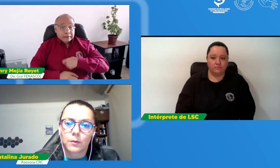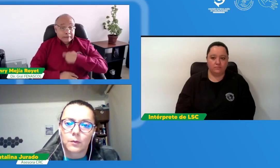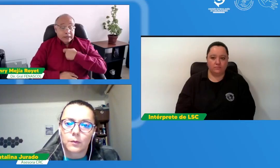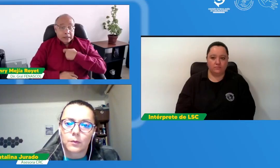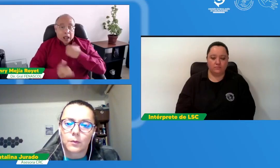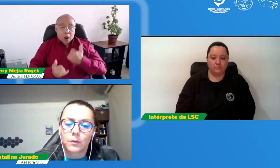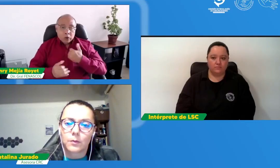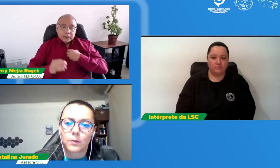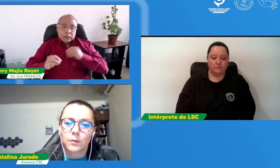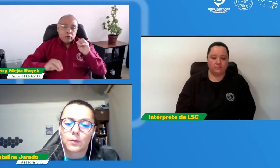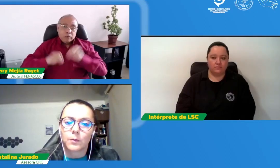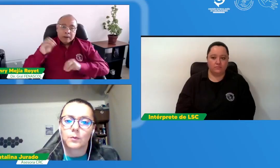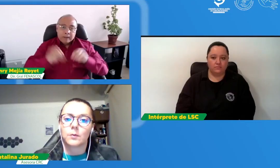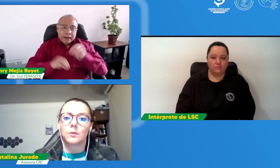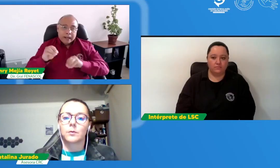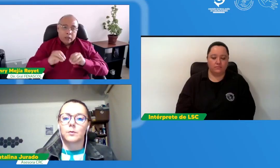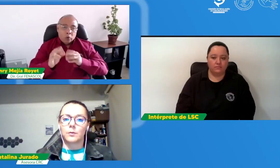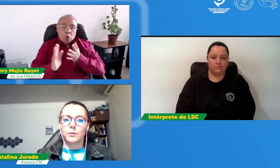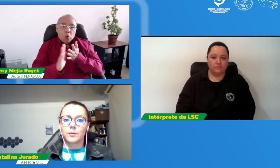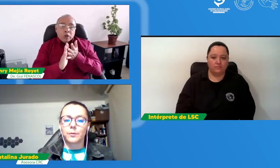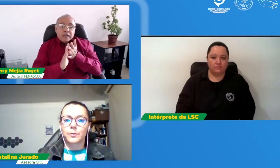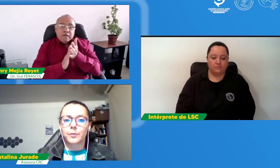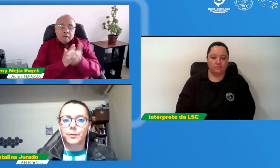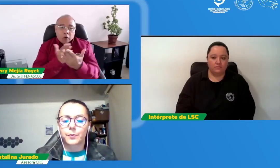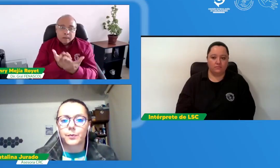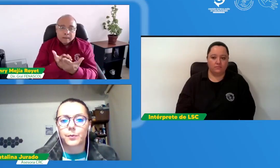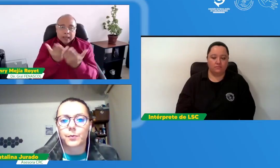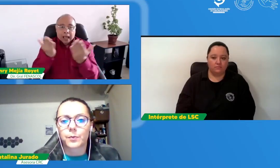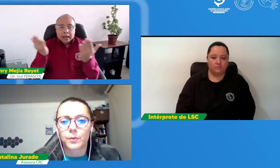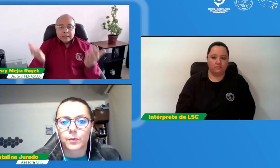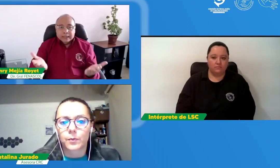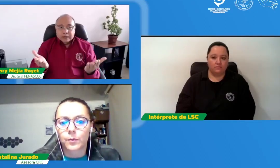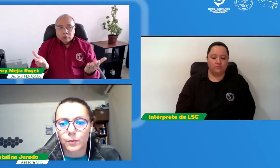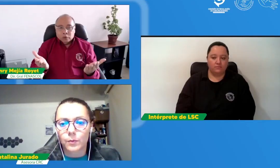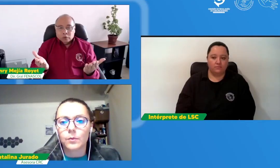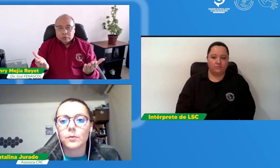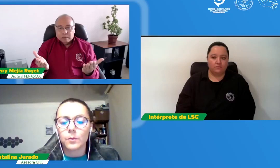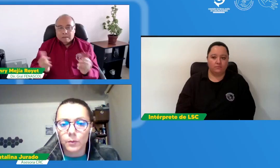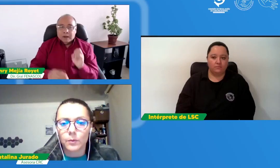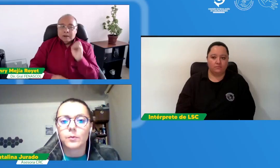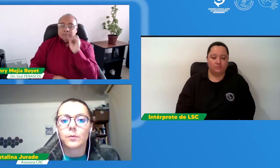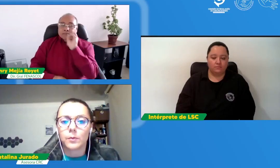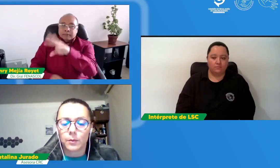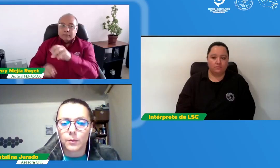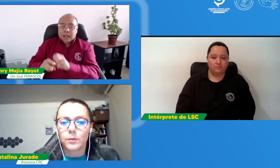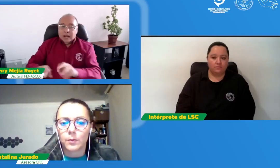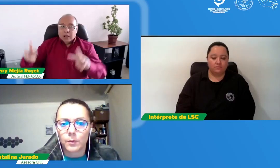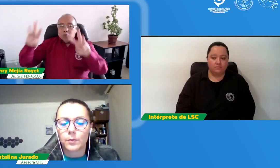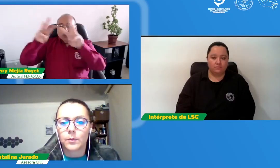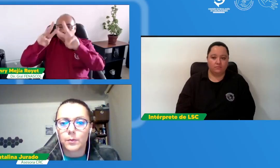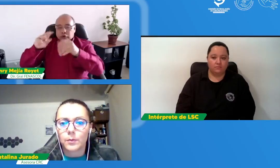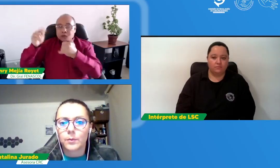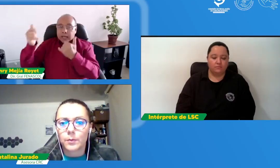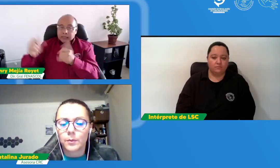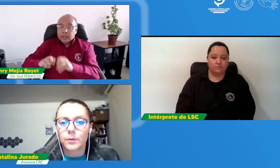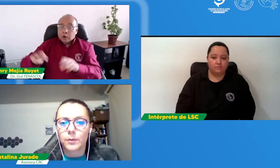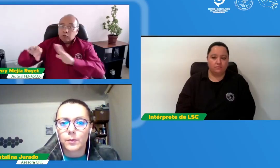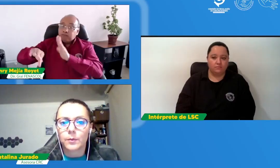nosotros como sociedad civil estamos preparando un informe alternativo al que realiza el estado colombiano para